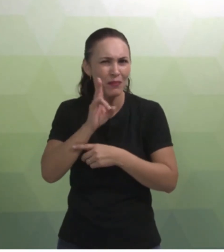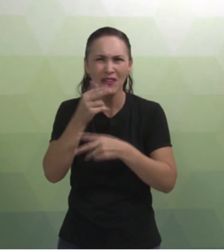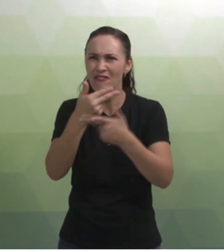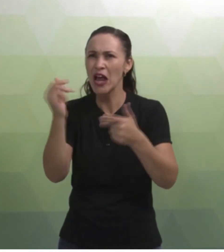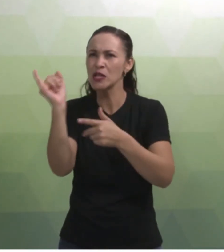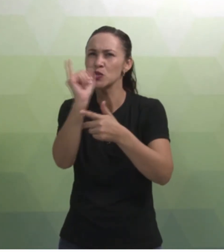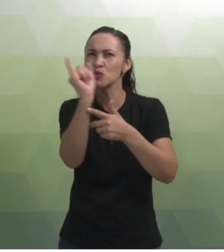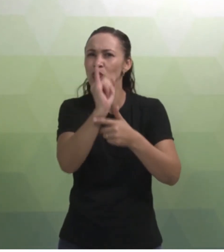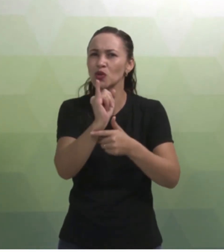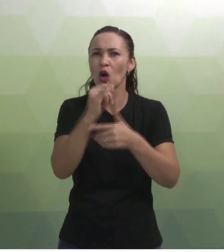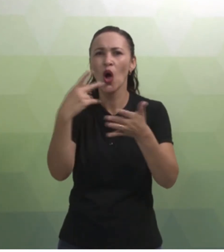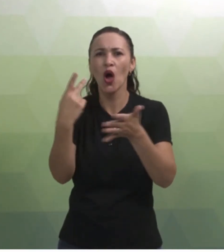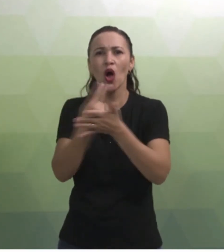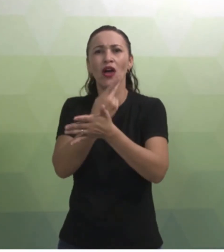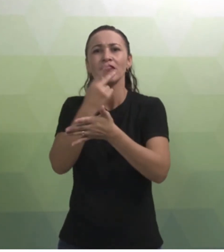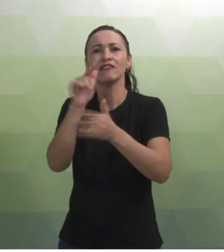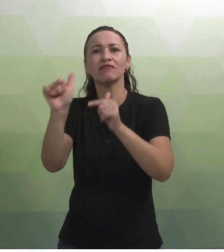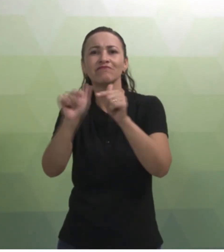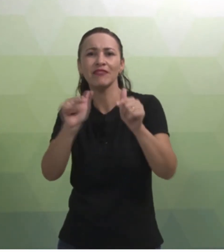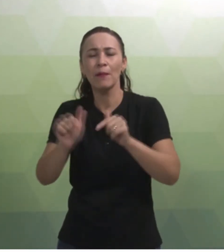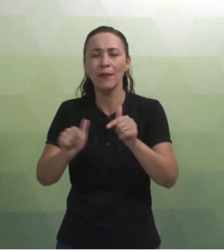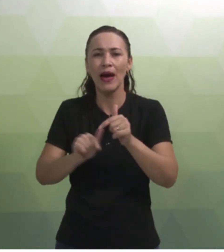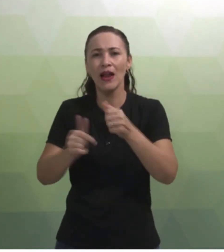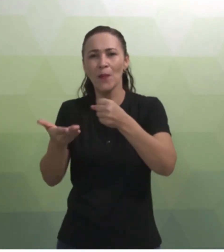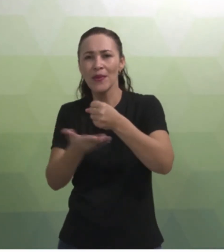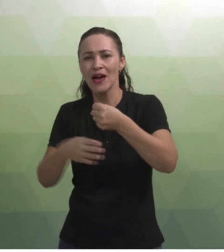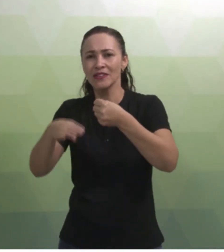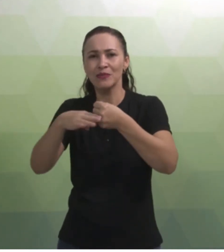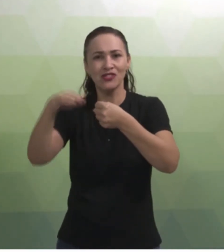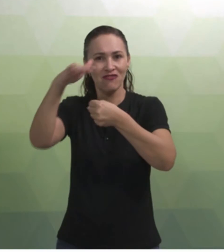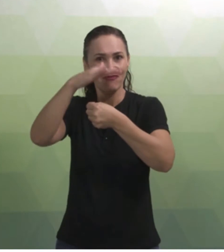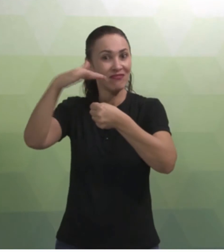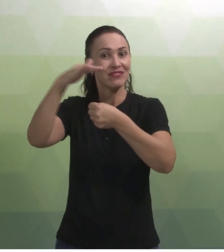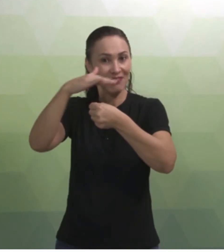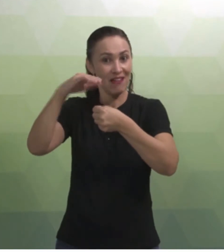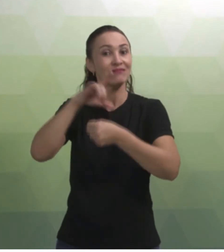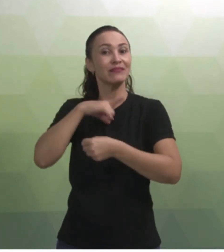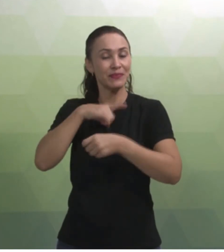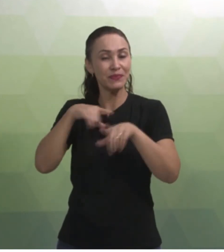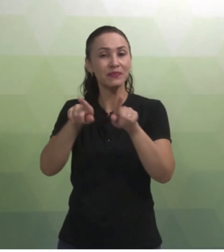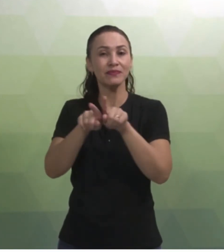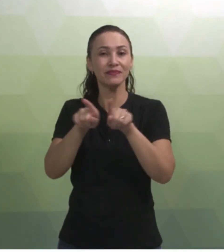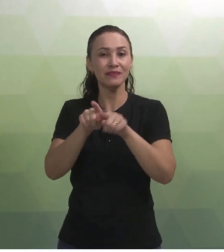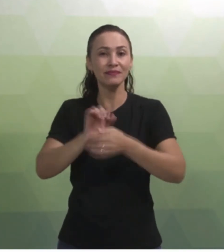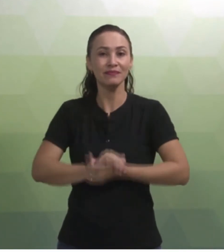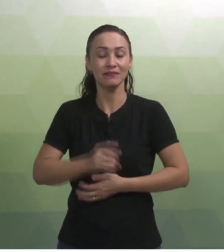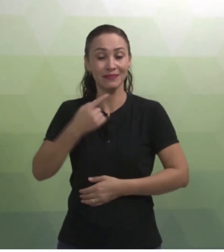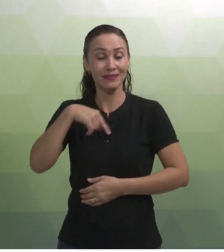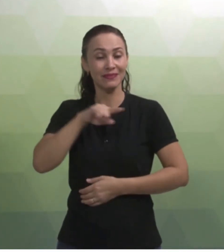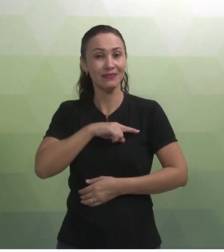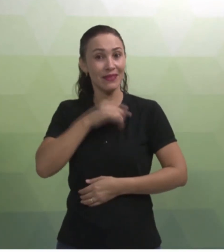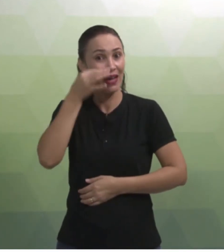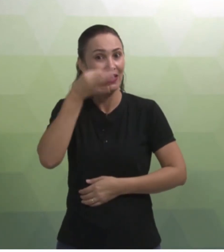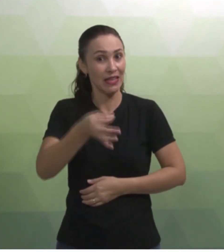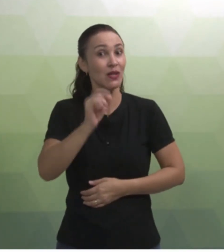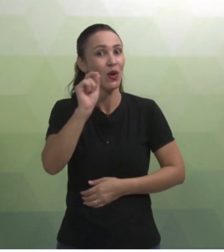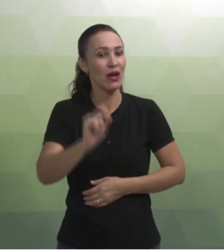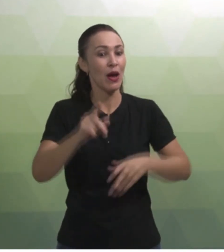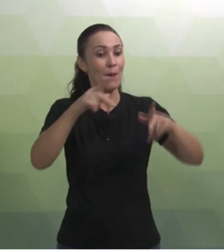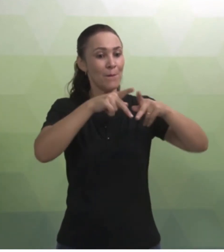instrutores que atuam com cursos de Libras. Básico, intermediário, avançado. Então, nós vamos nos ater a professores